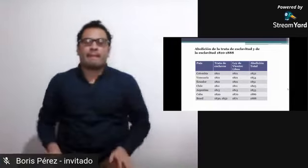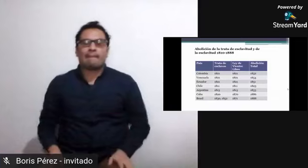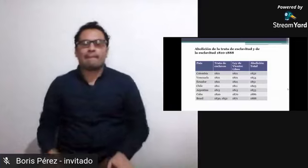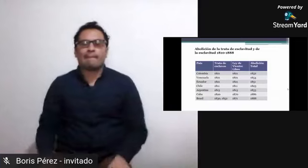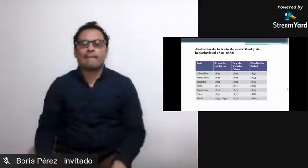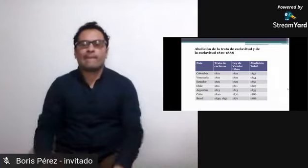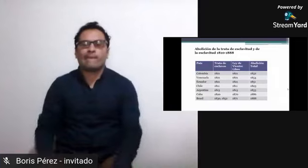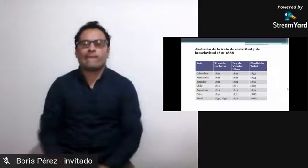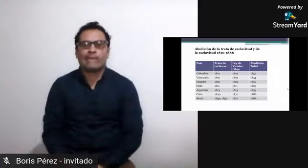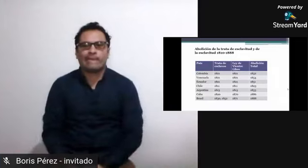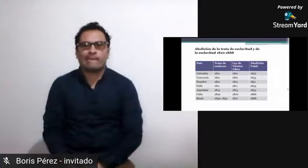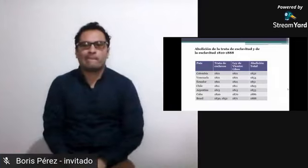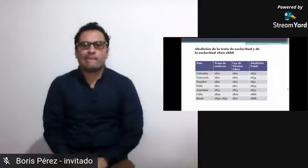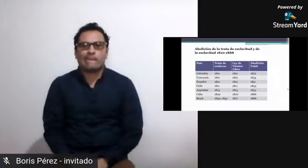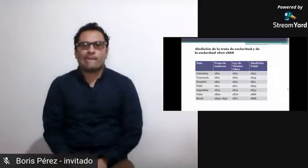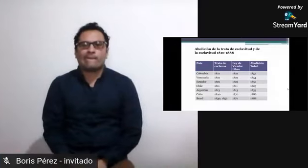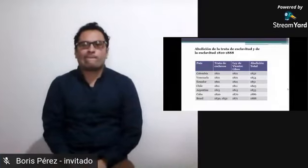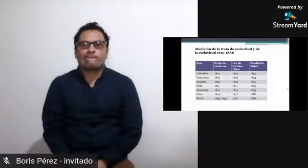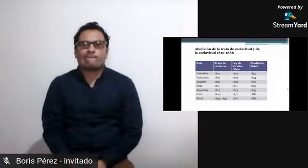interesantes. Siguiente.